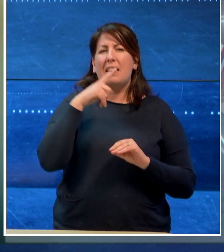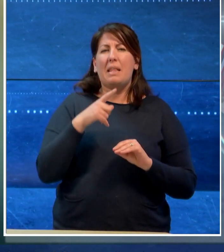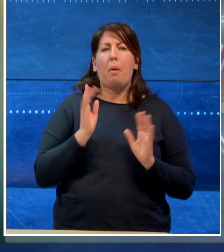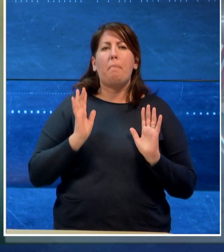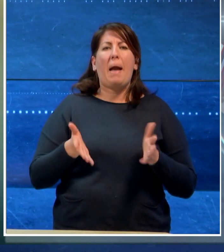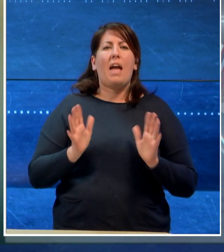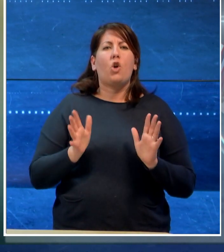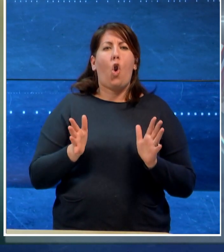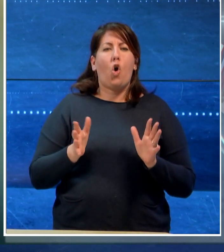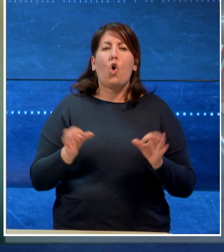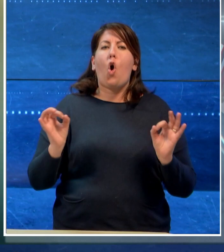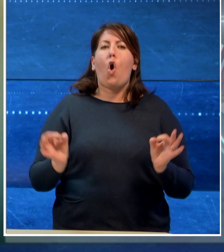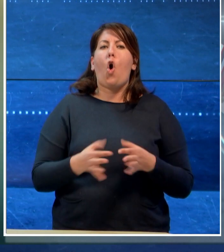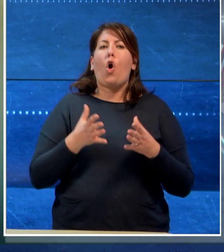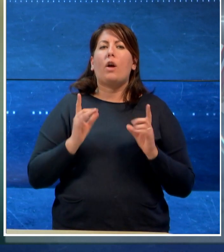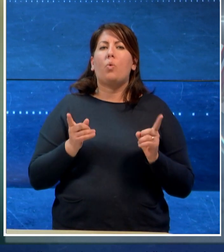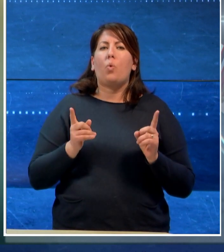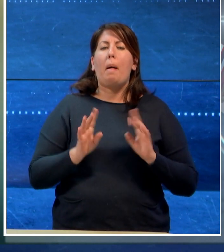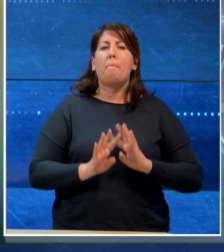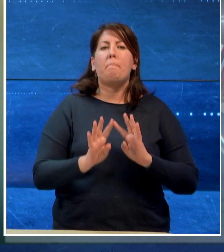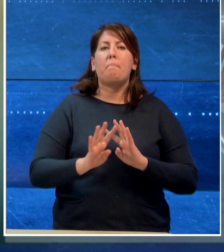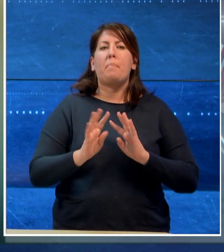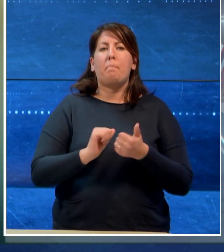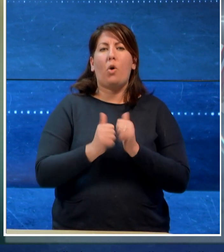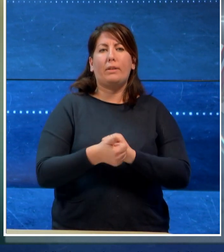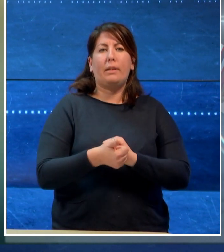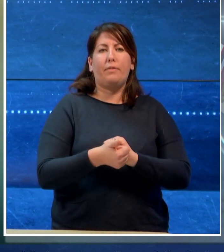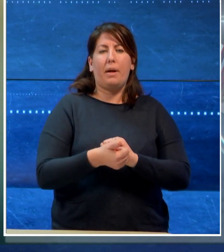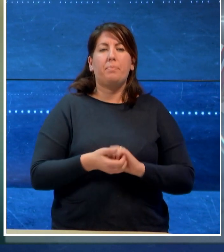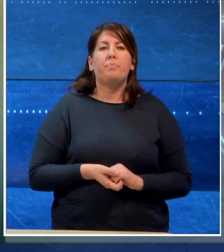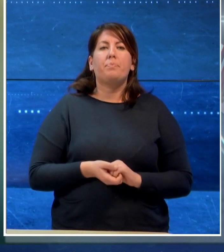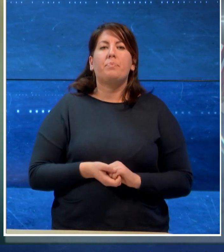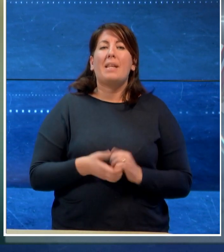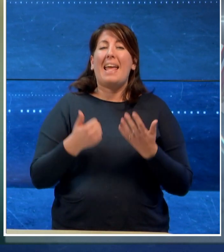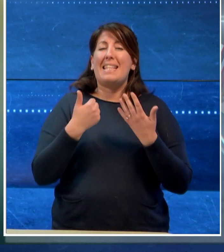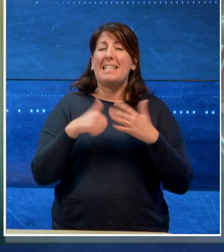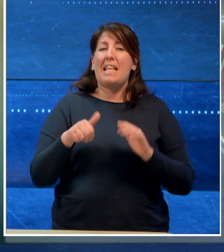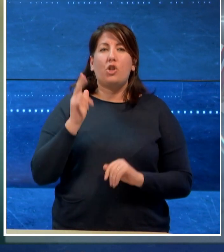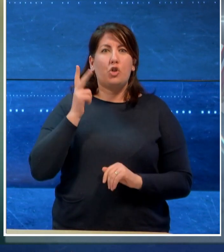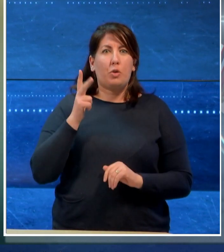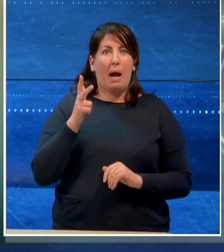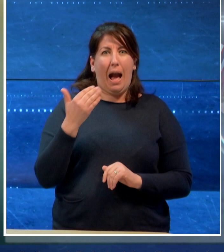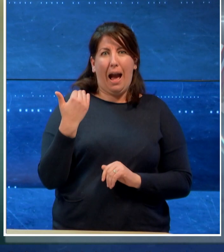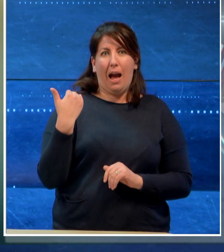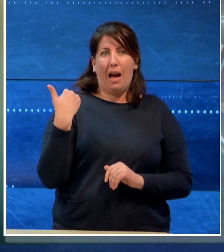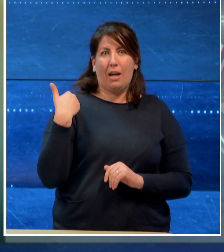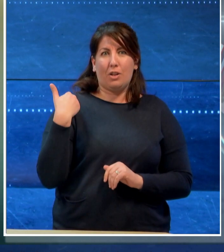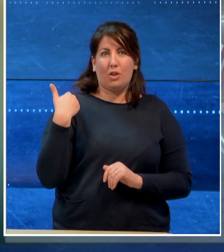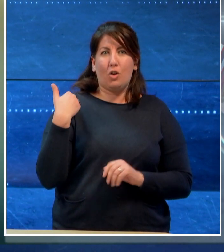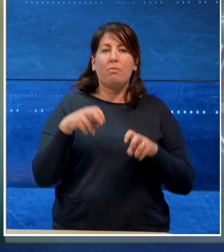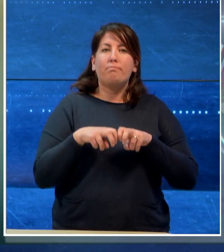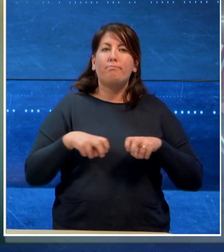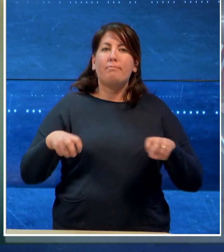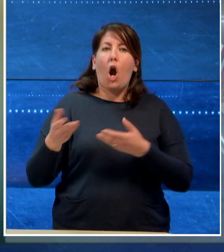occasione di manifestazioni sportive. Lo scorso 16 marzo, nel settore ospiti dello stadio